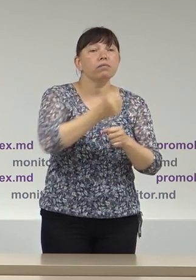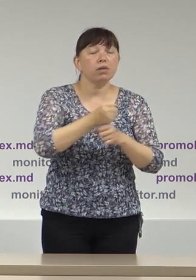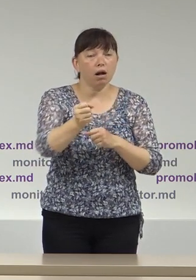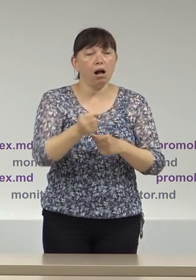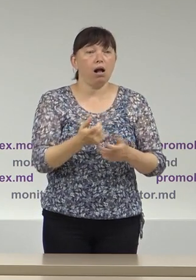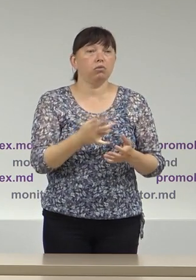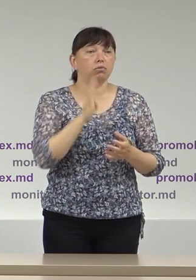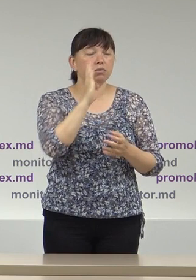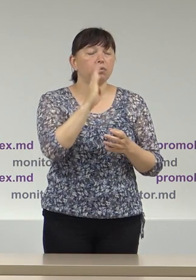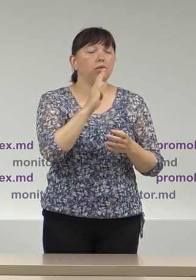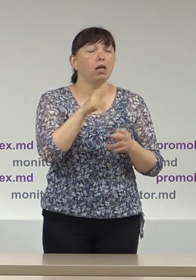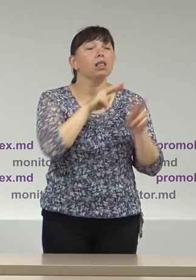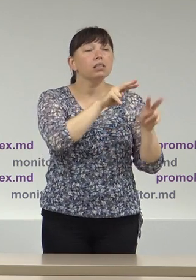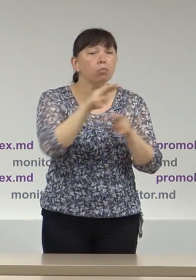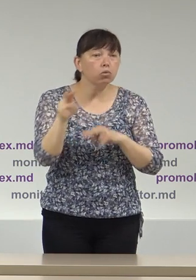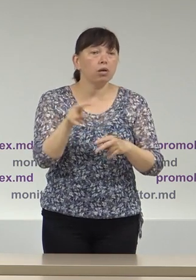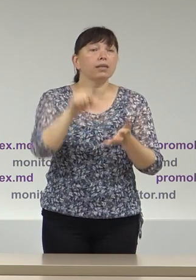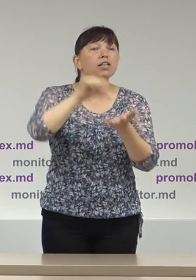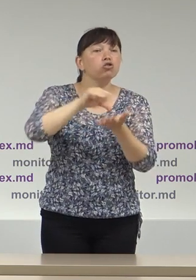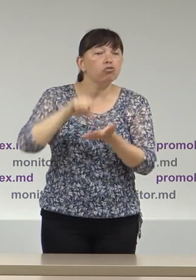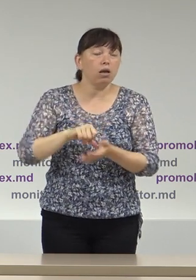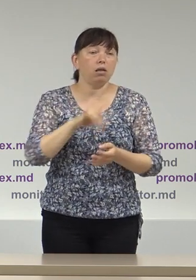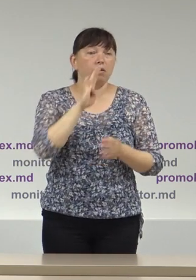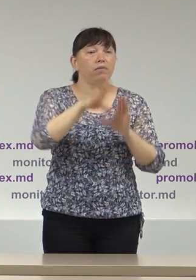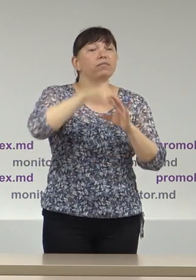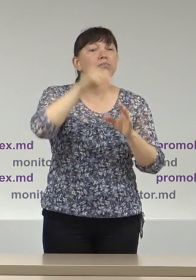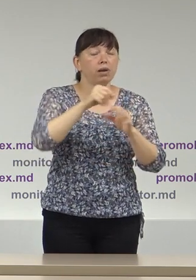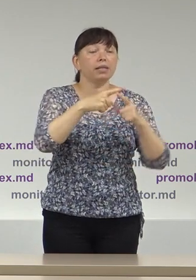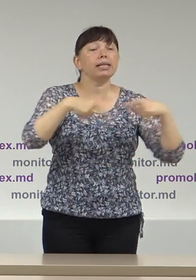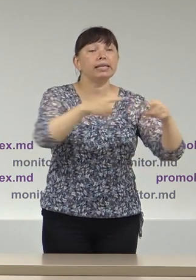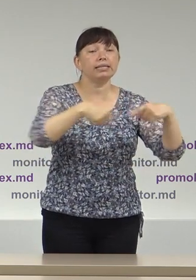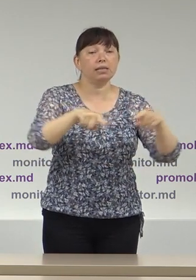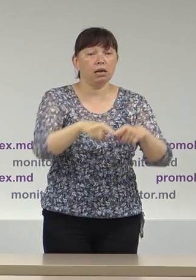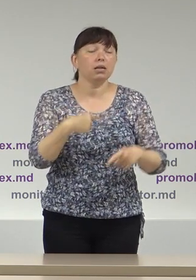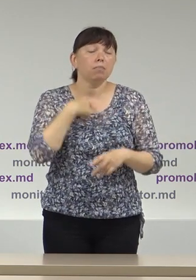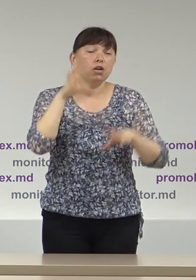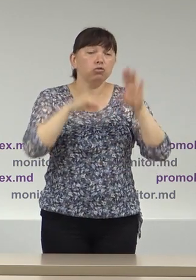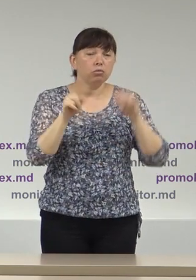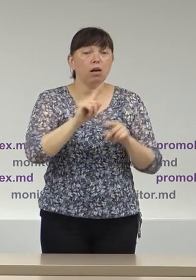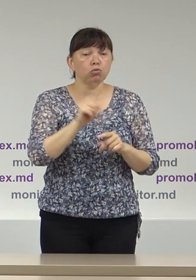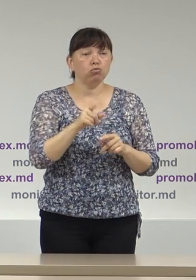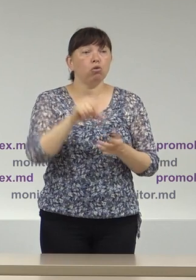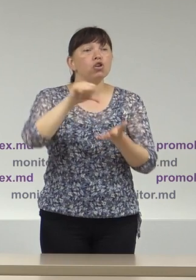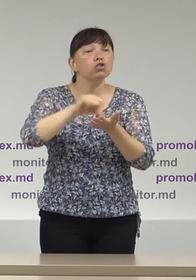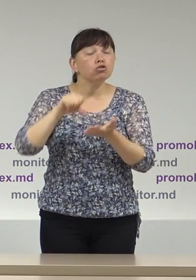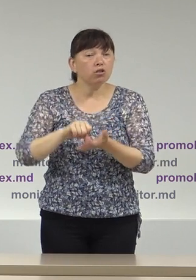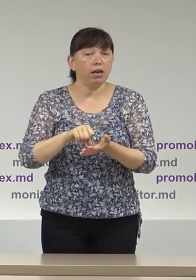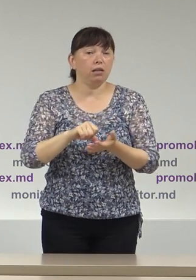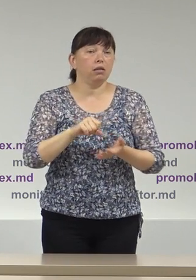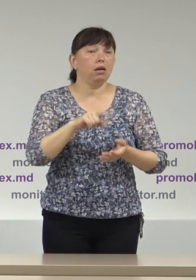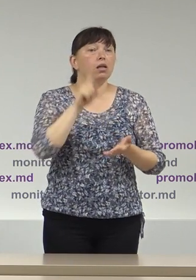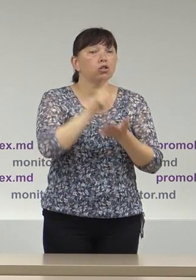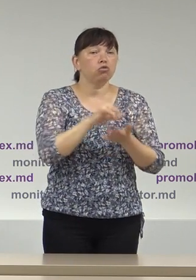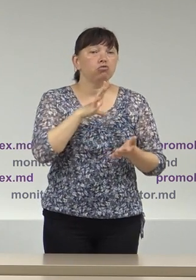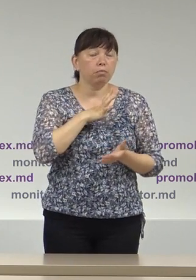sau birourilor electorale în municipiu Chișină considerăm că delegarea membrilor birourilor prin deliberare